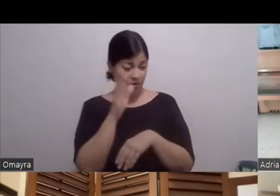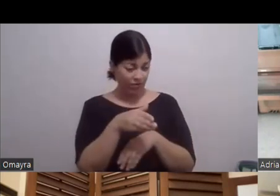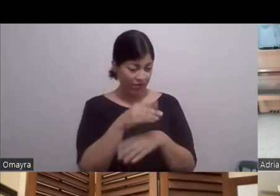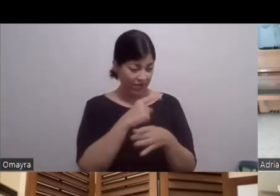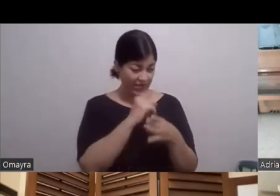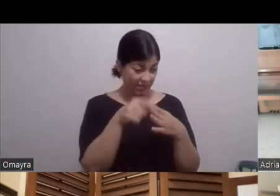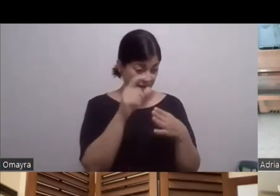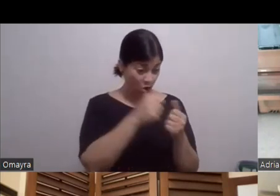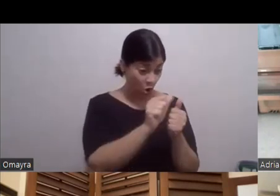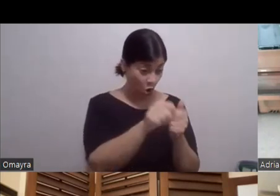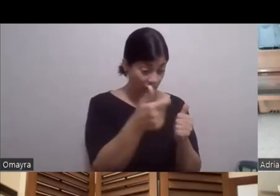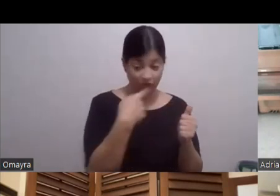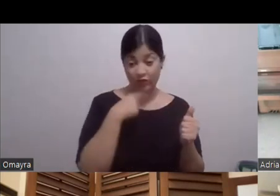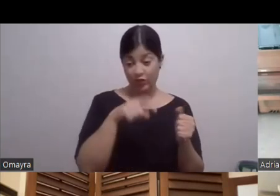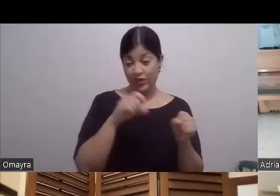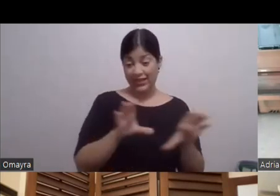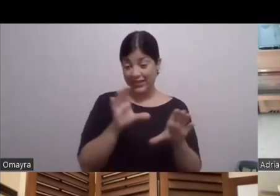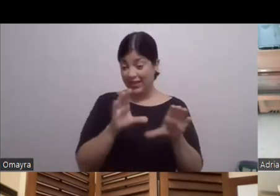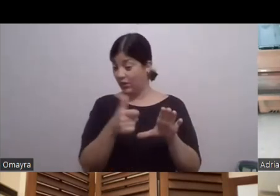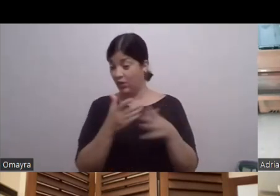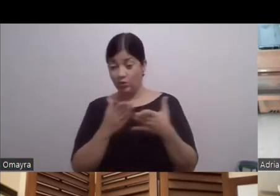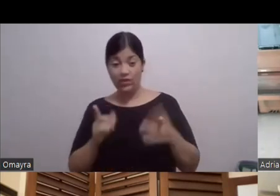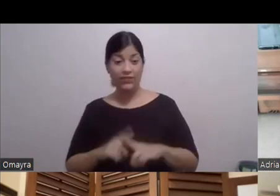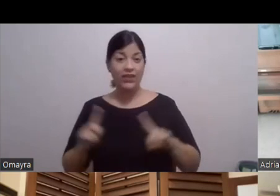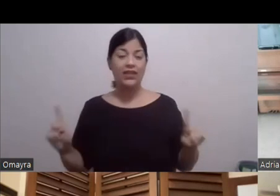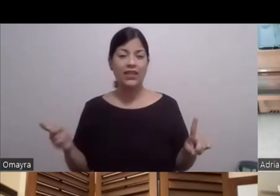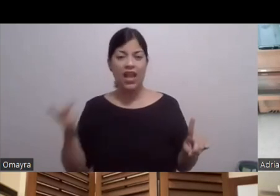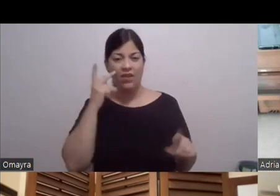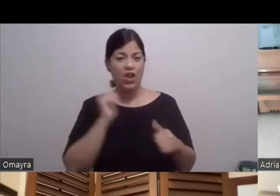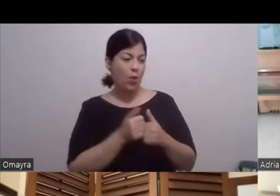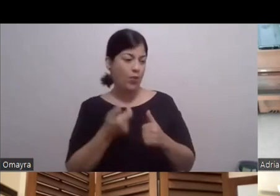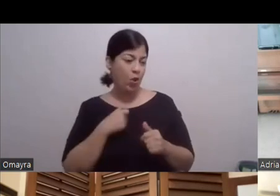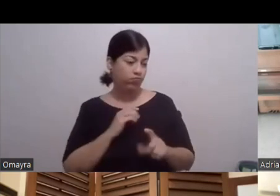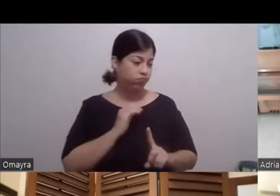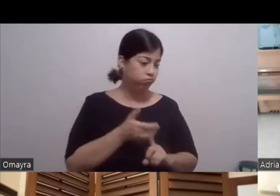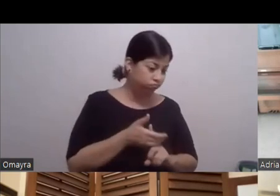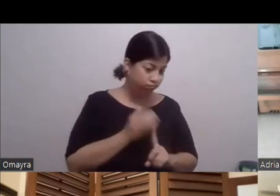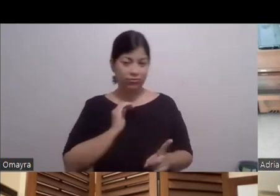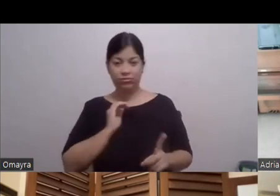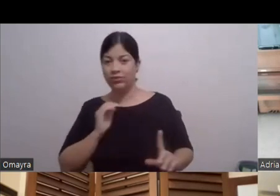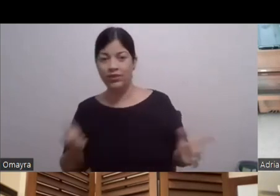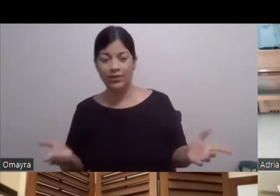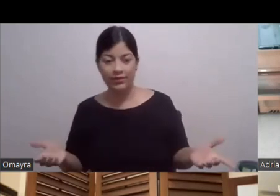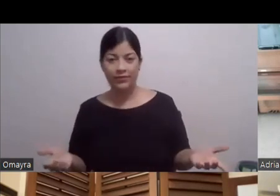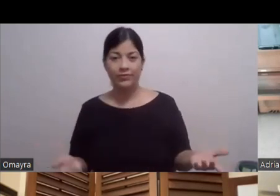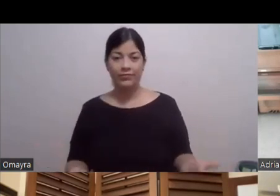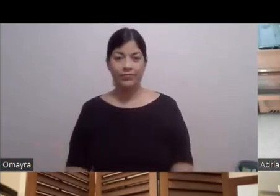hacer algo diferente Tengo que ver cómo Yo cambio El personaje Que obviamente Voy a hacer